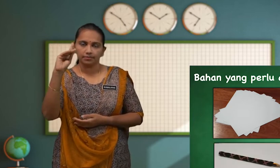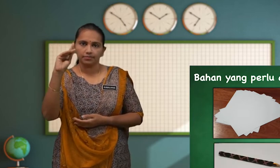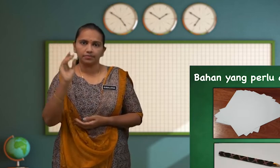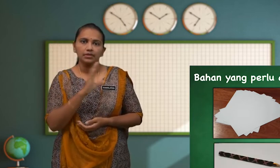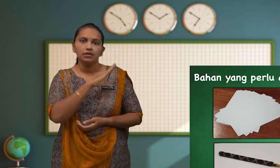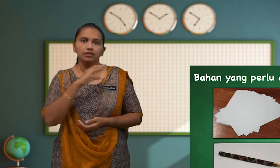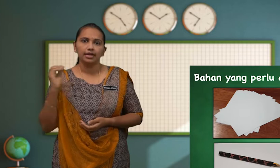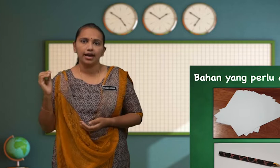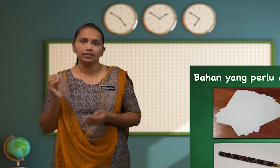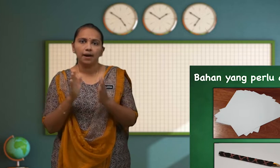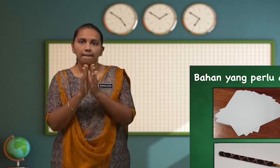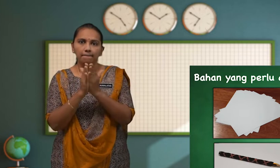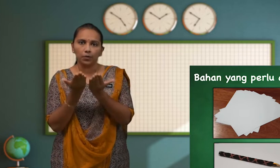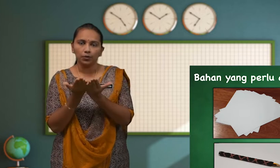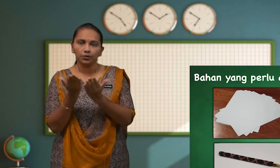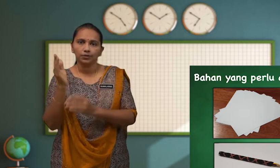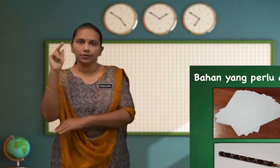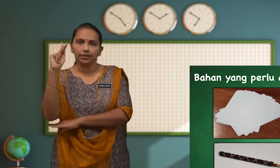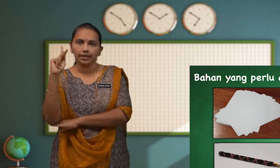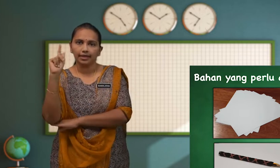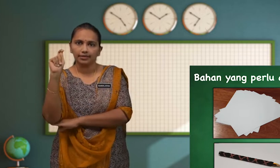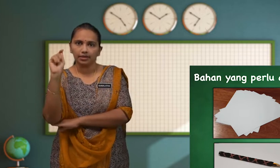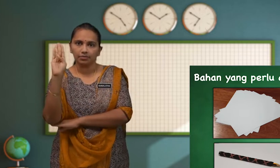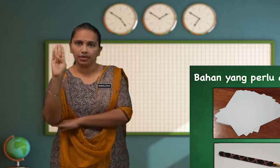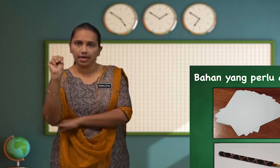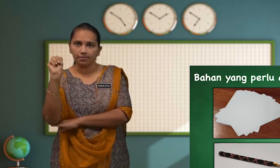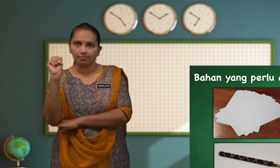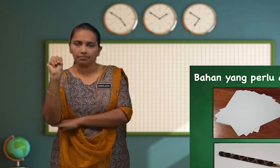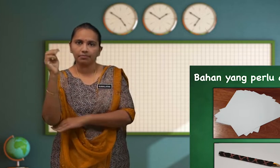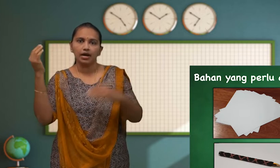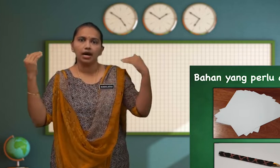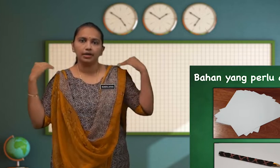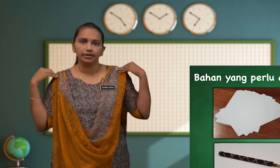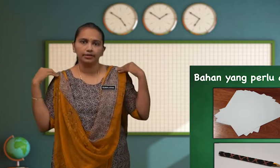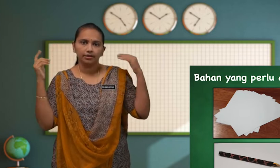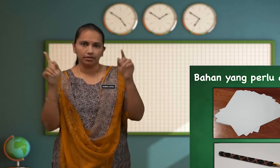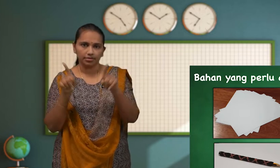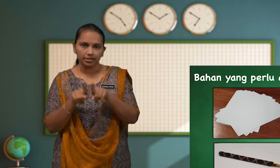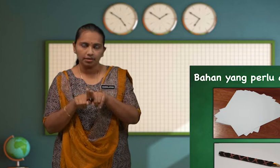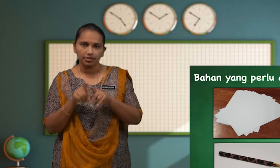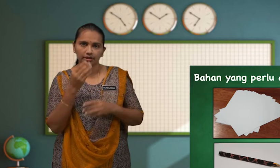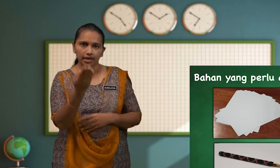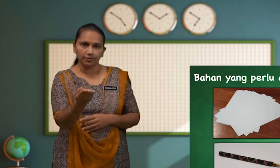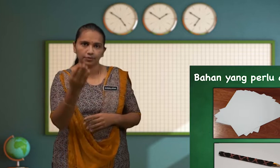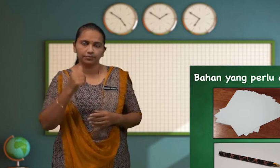dan buku KTBM ada bersama kamu